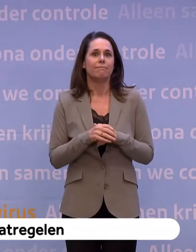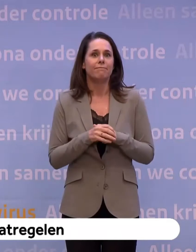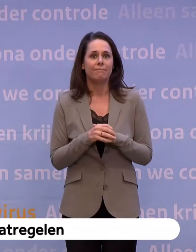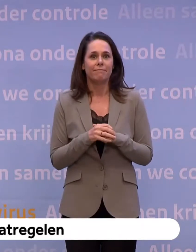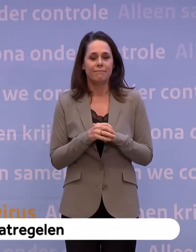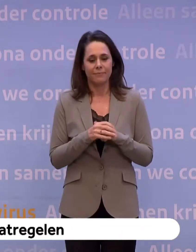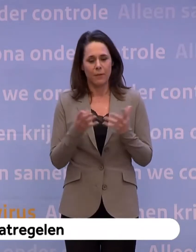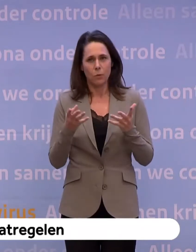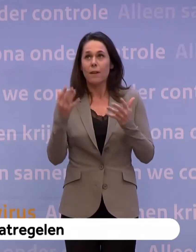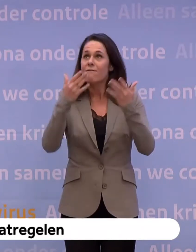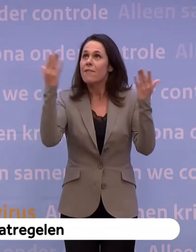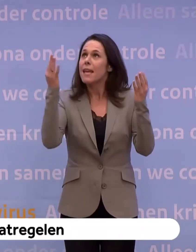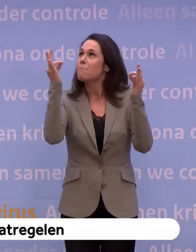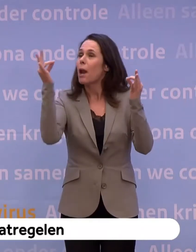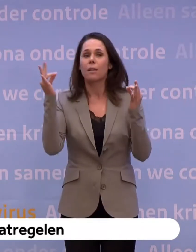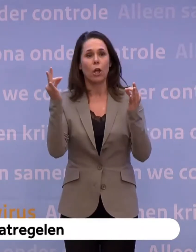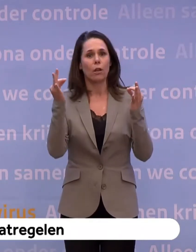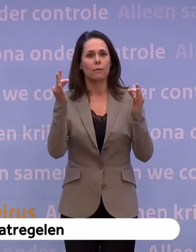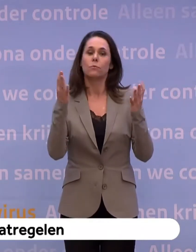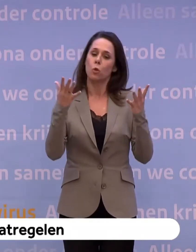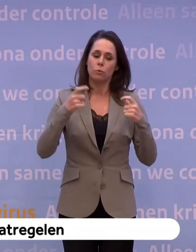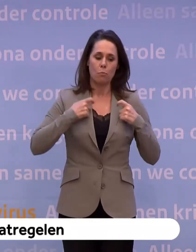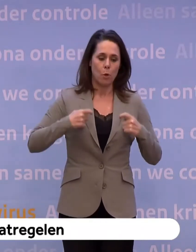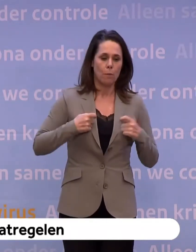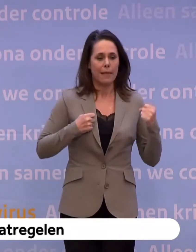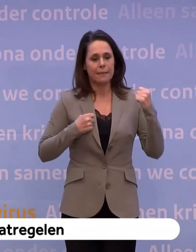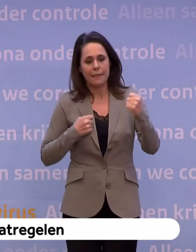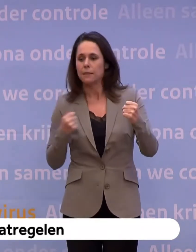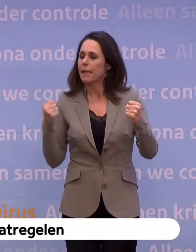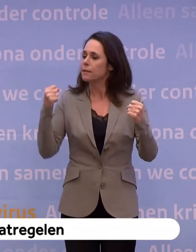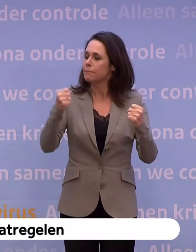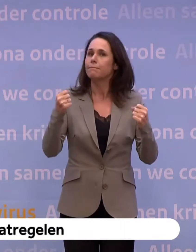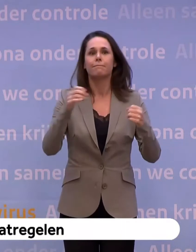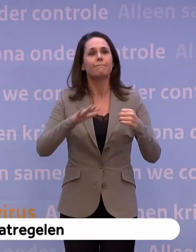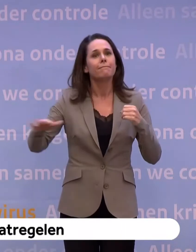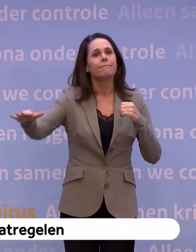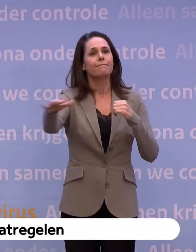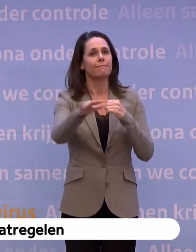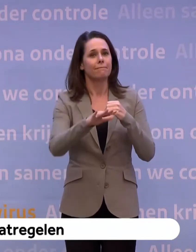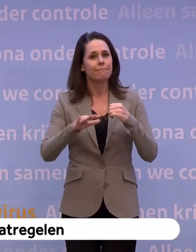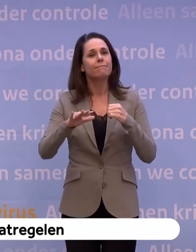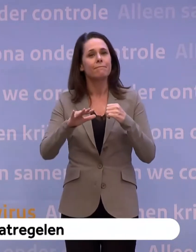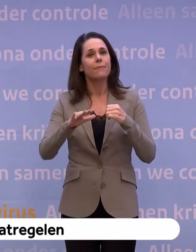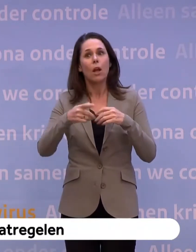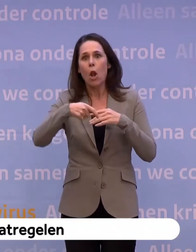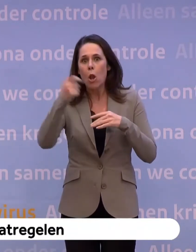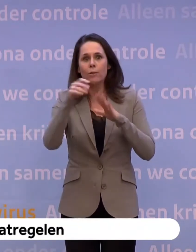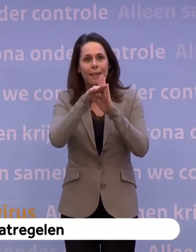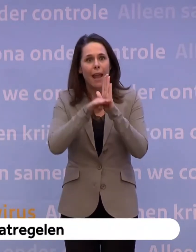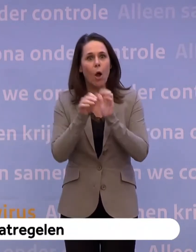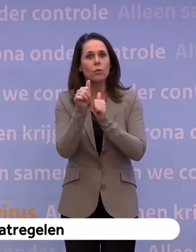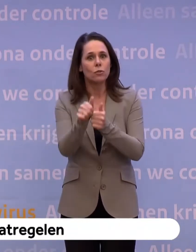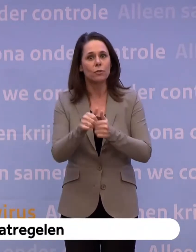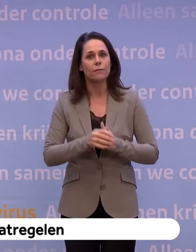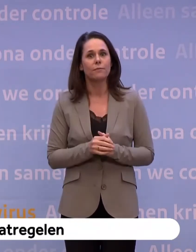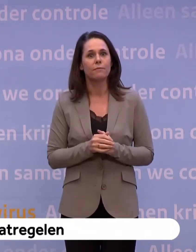en met de nodige inzet van burgemeesters is het in het hele land gelukt de regels in acht te nemen. We bleven